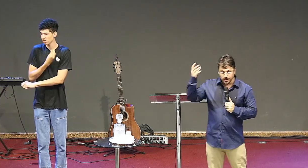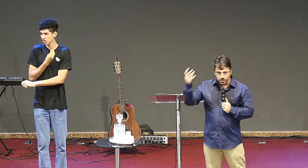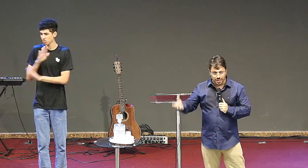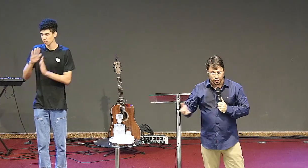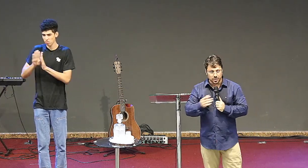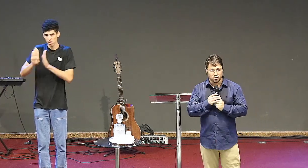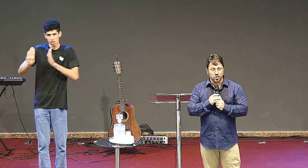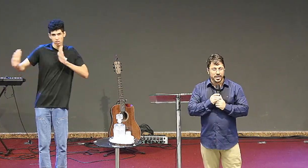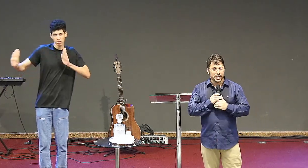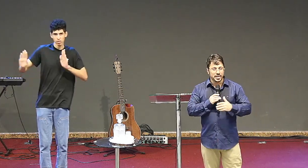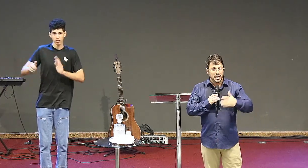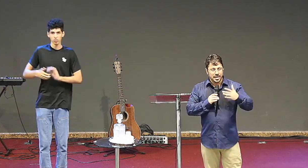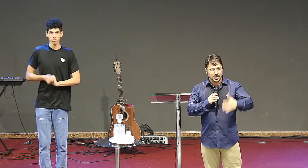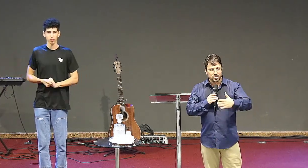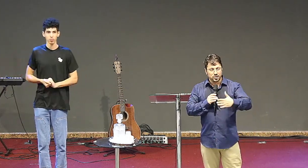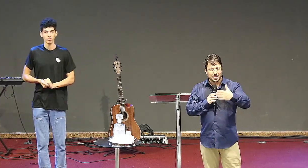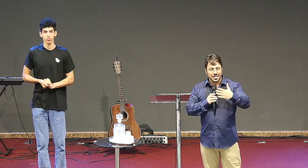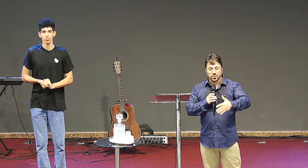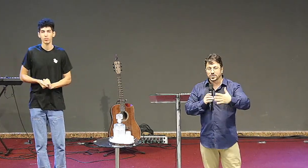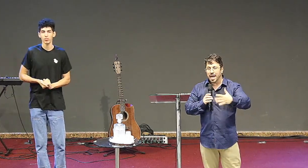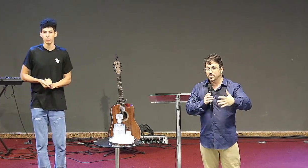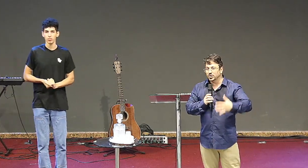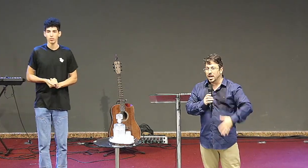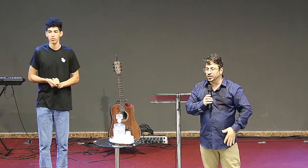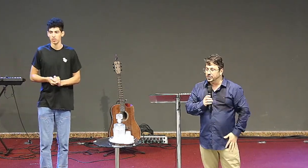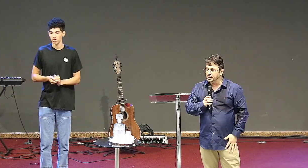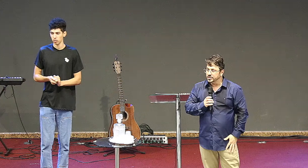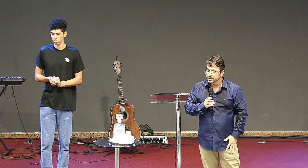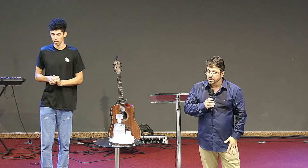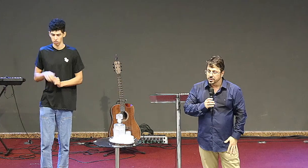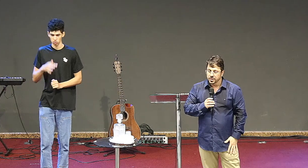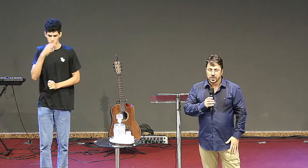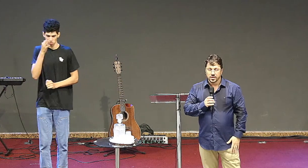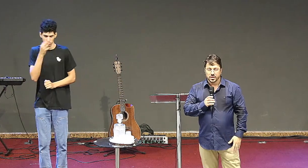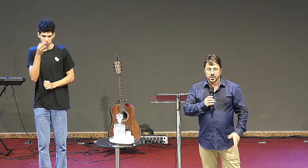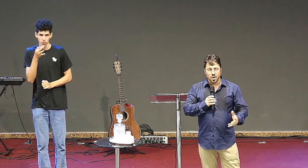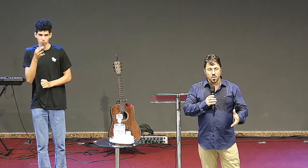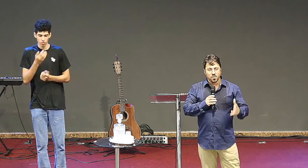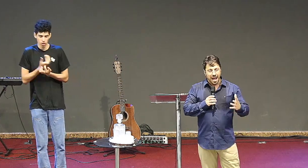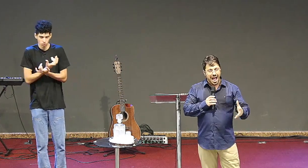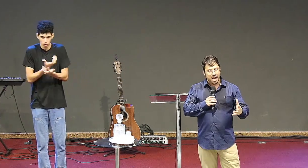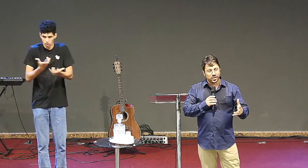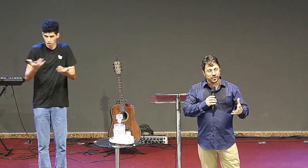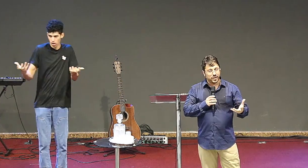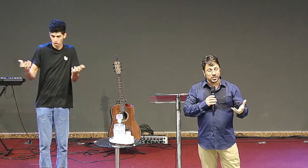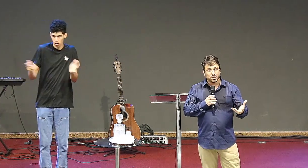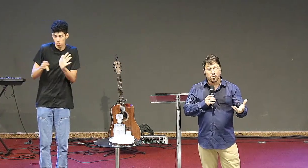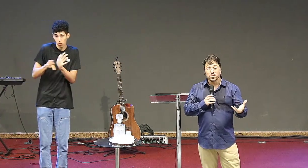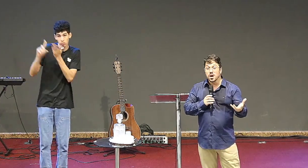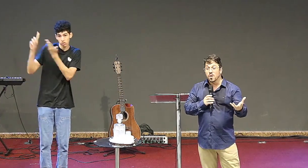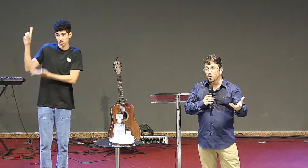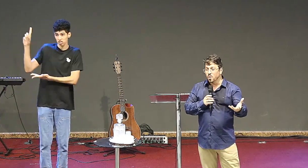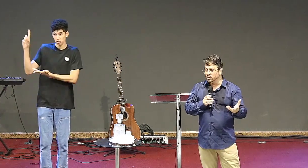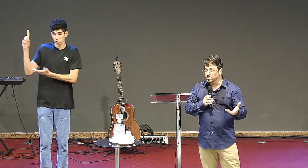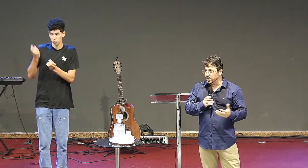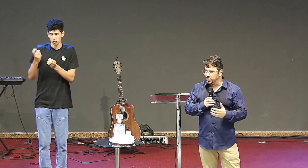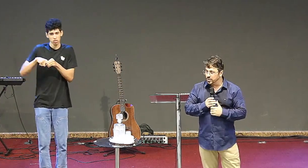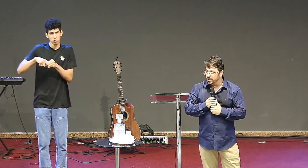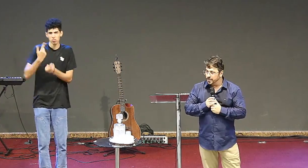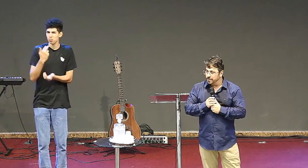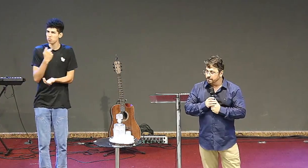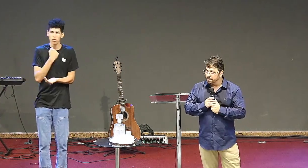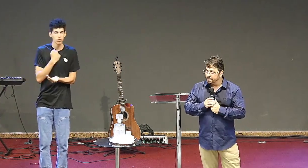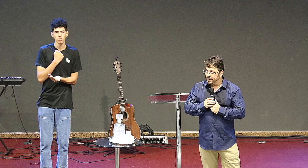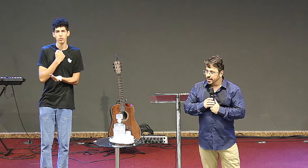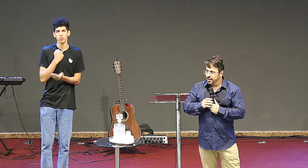tinha vindo o castigo sobre ele ele não podia mais voltar para o jardim então a árvore fala de comunhão com o Senhor